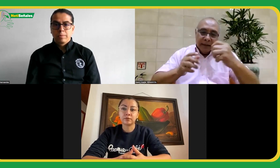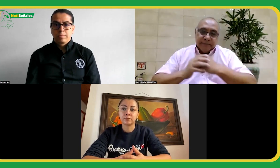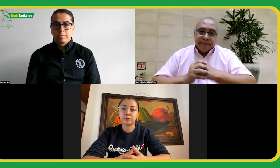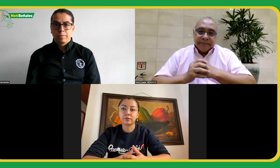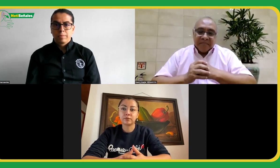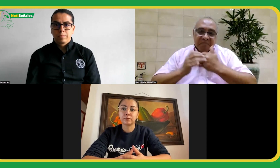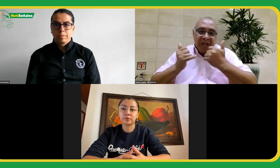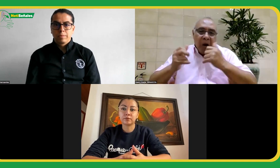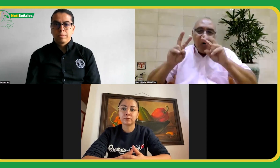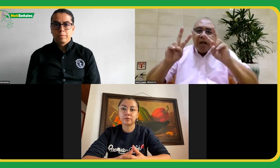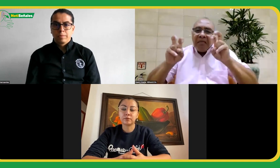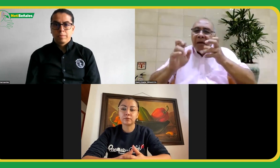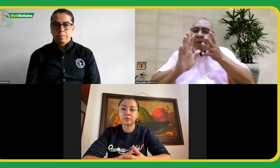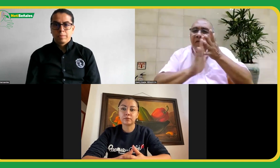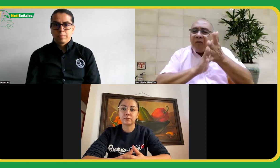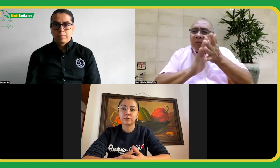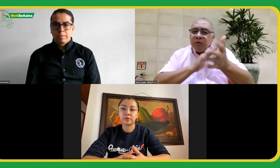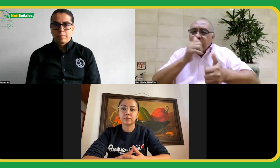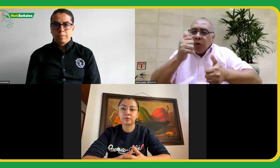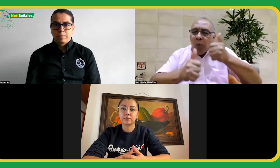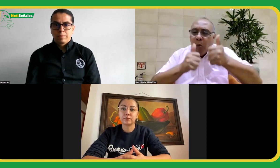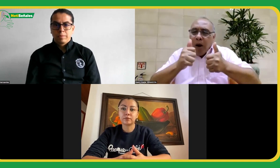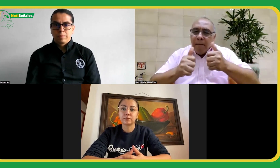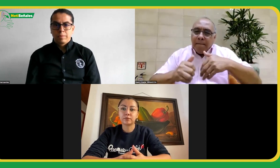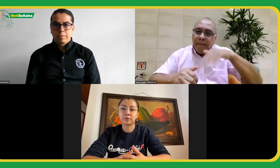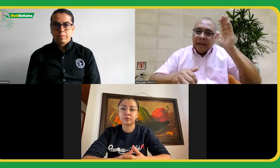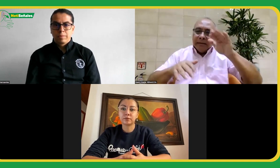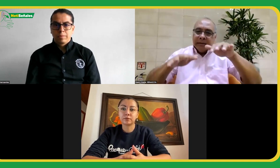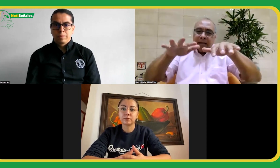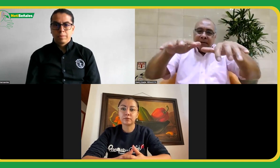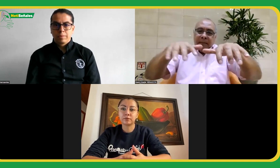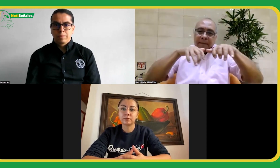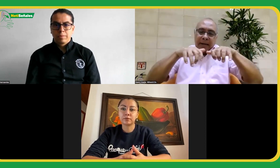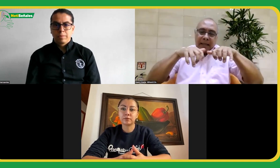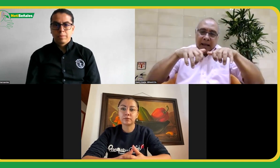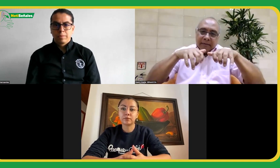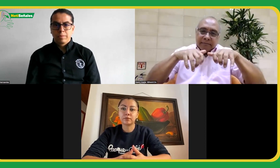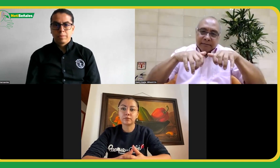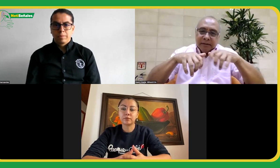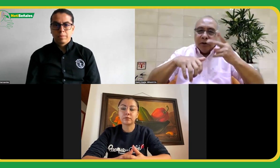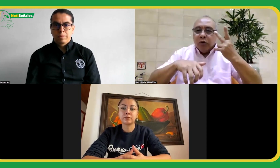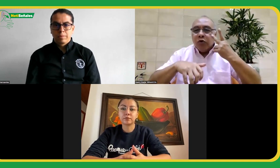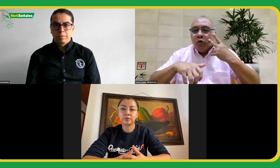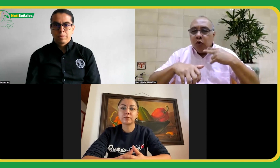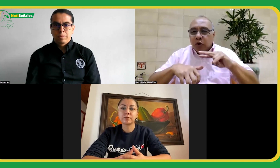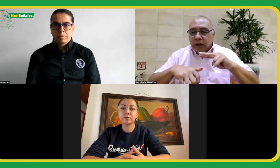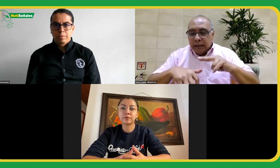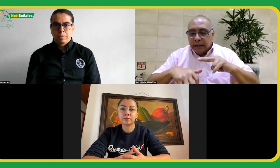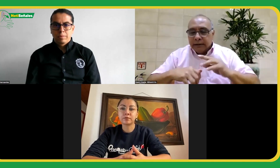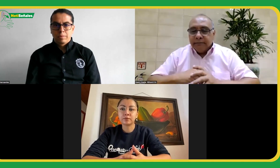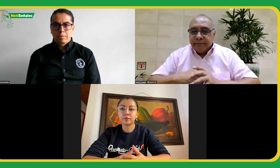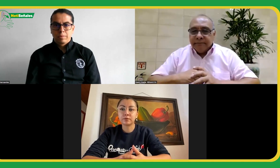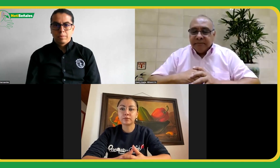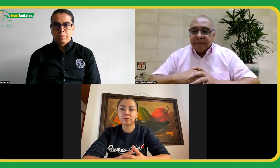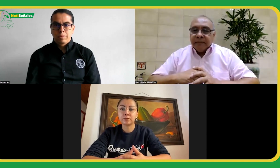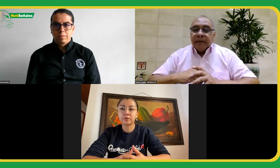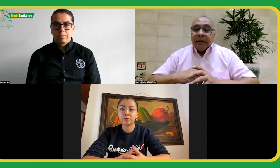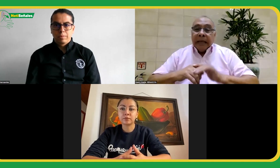conferencias. Pero el tema central de esta entrevista es hablar acerca de esos dos días de